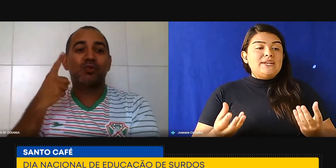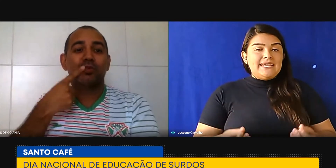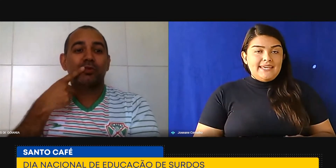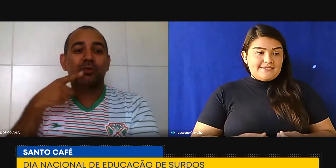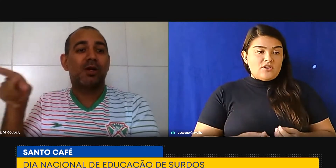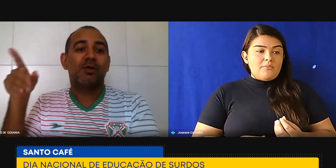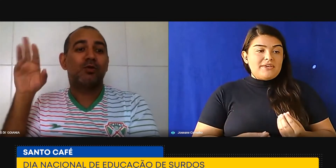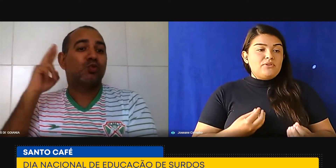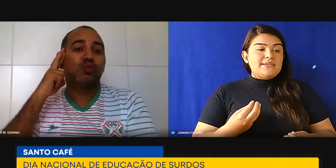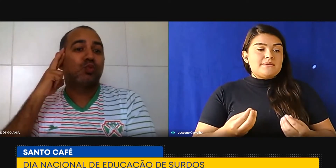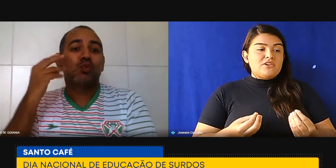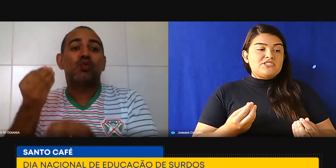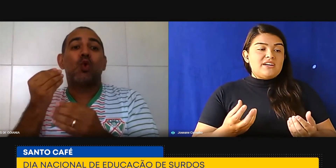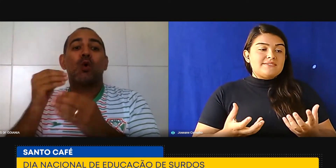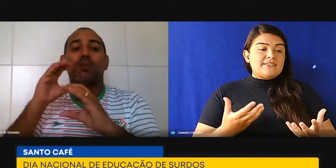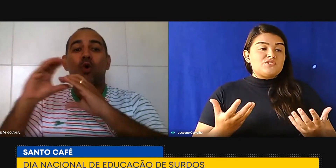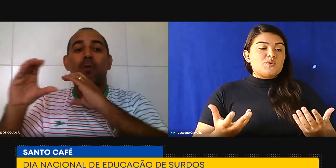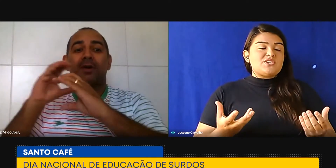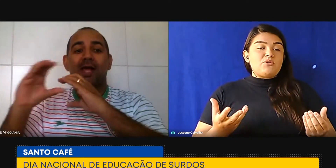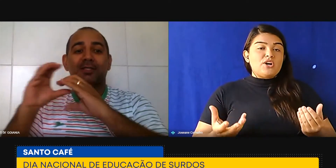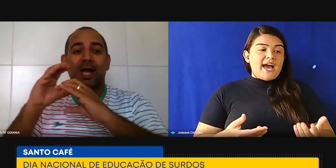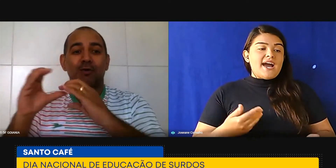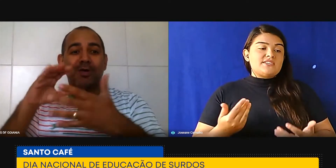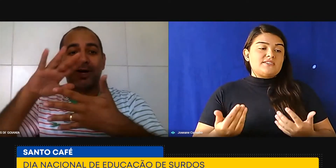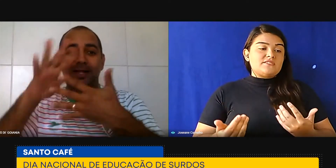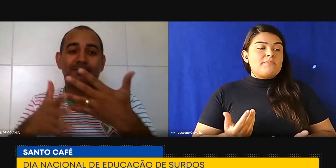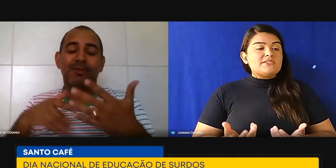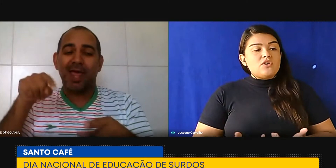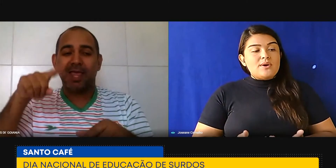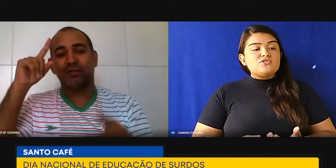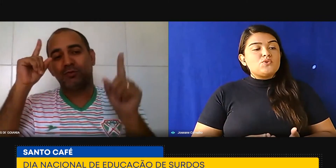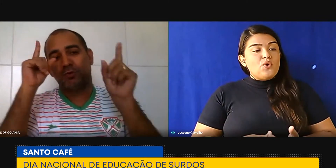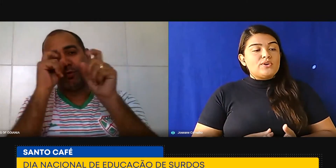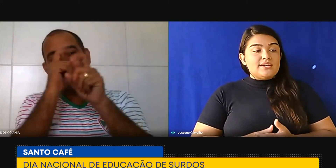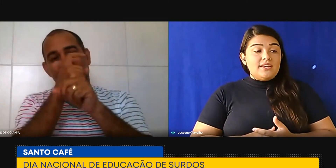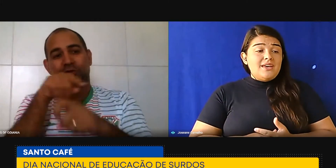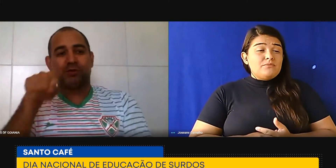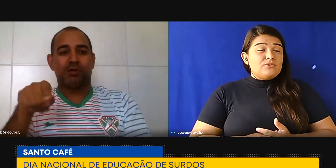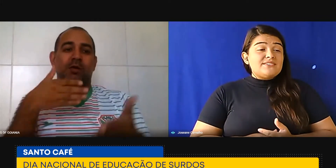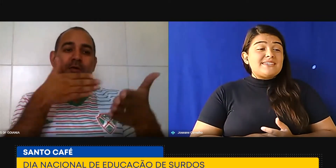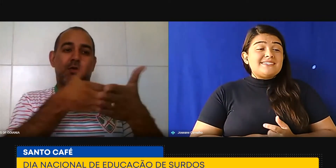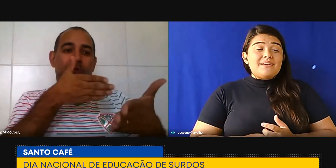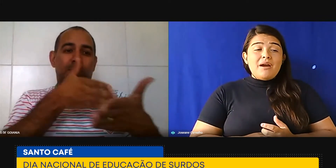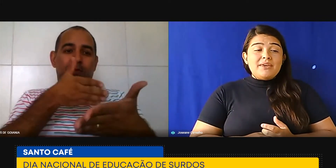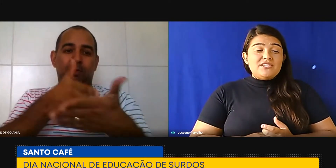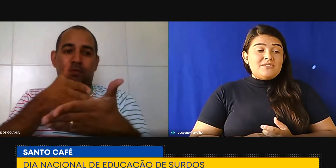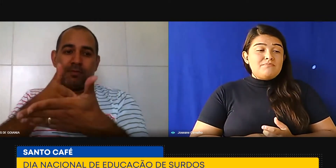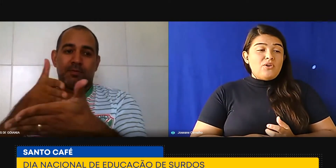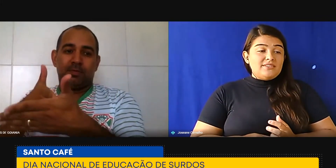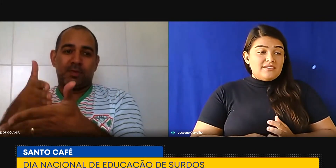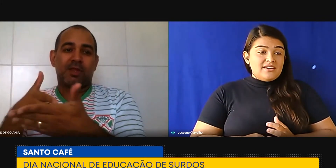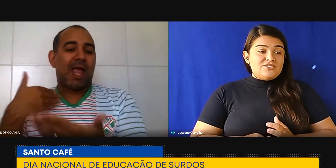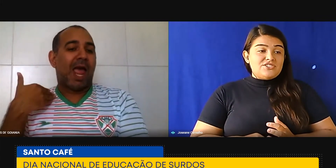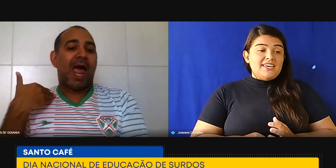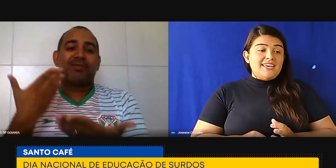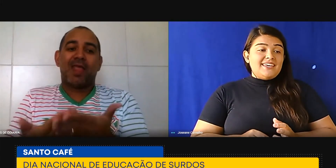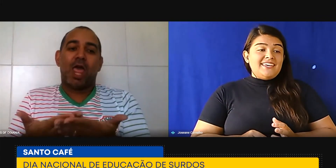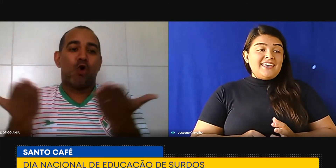polícia, como que a polícia pode estar fazendo as suas abordagens com a pessoa surda? Por isso, é extremamente importante, e